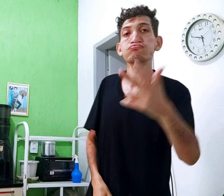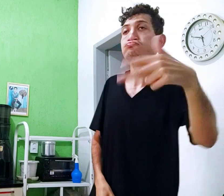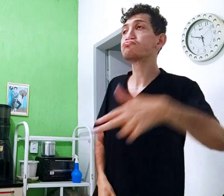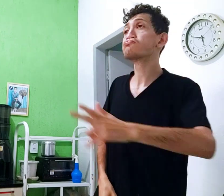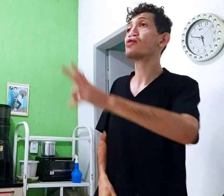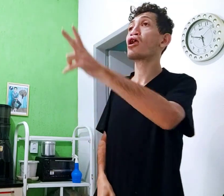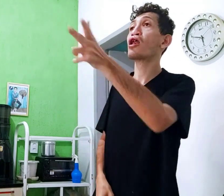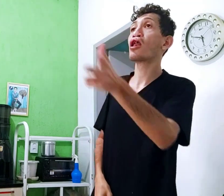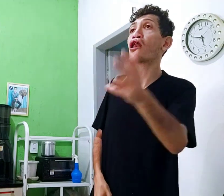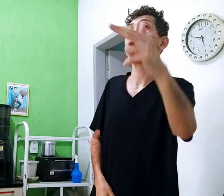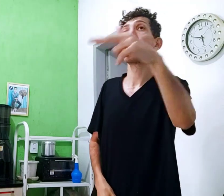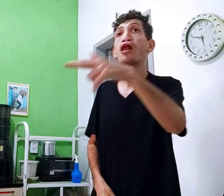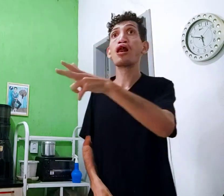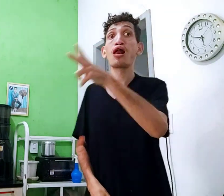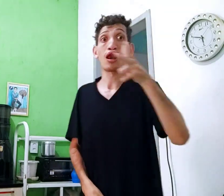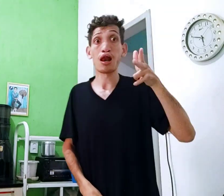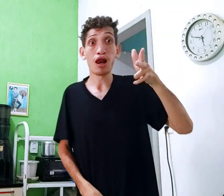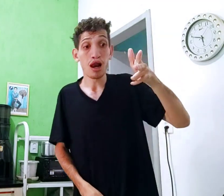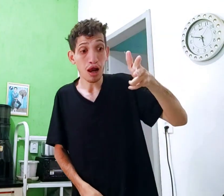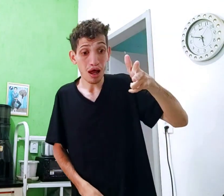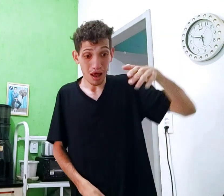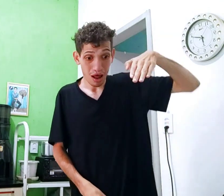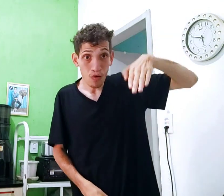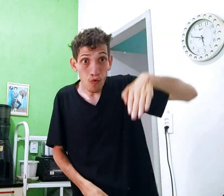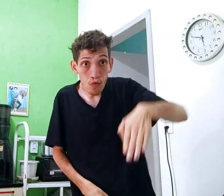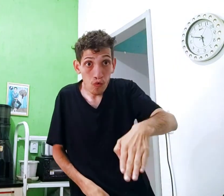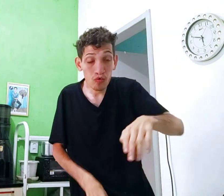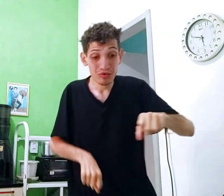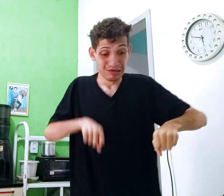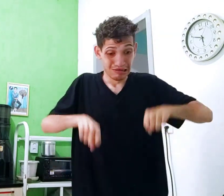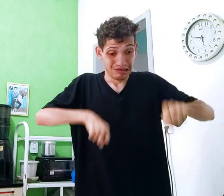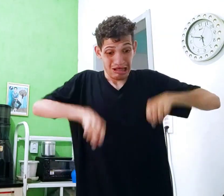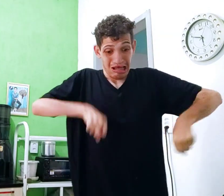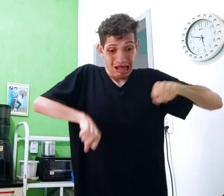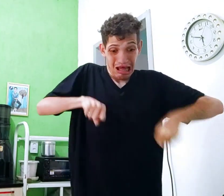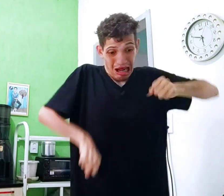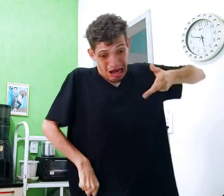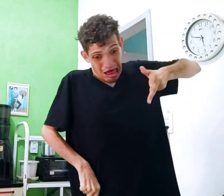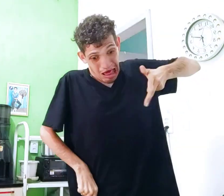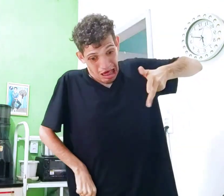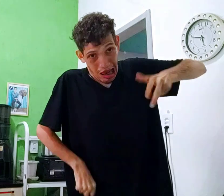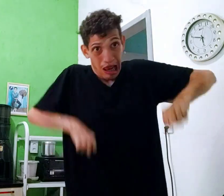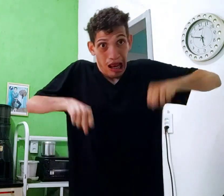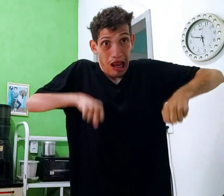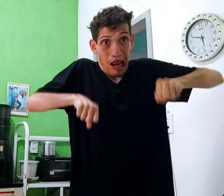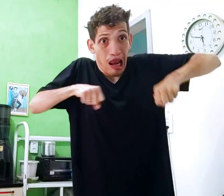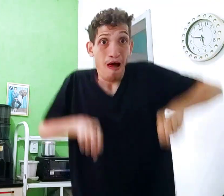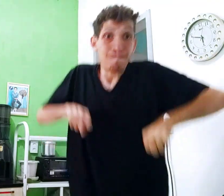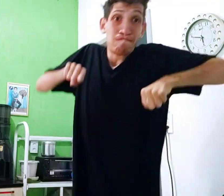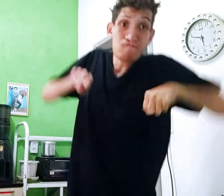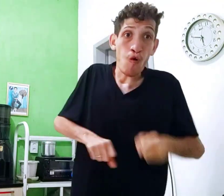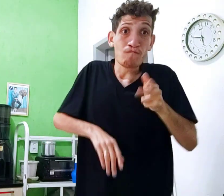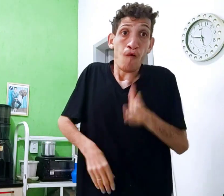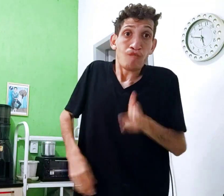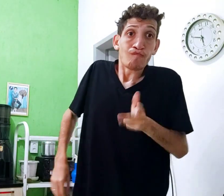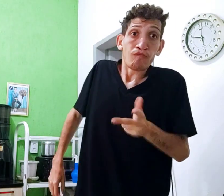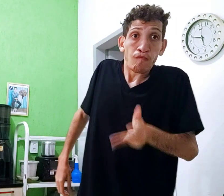foi um, aí desceu, subiu, foi um, mas ficou uma descida, começou a pedalar bem rápido e